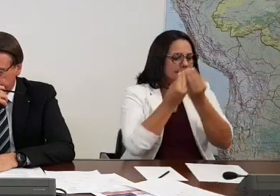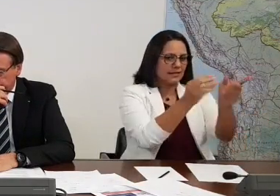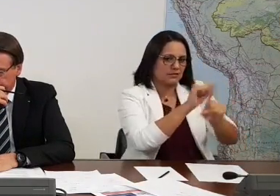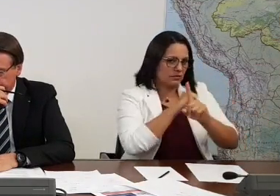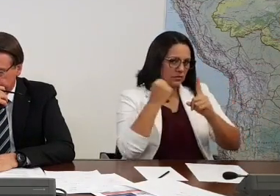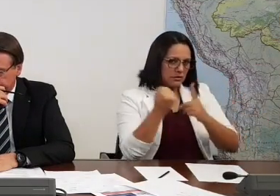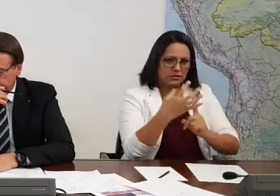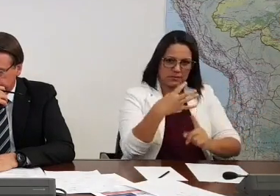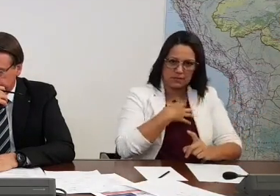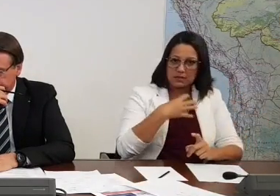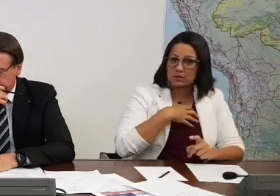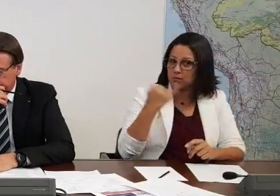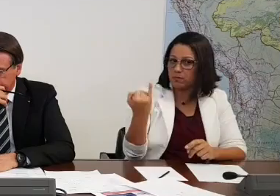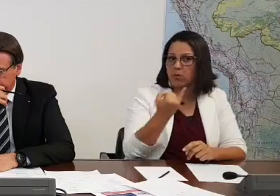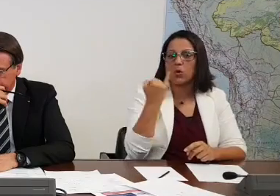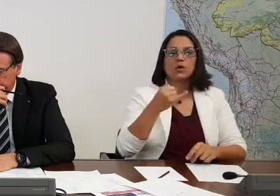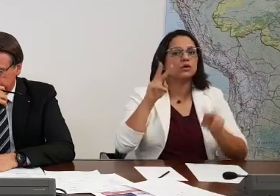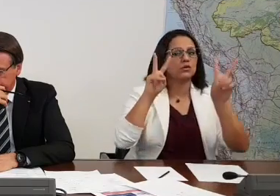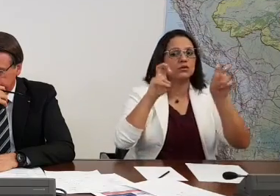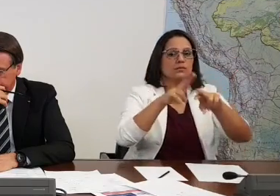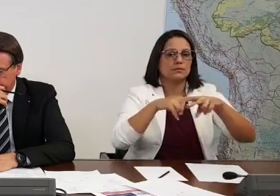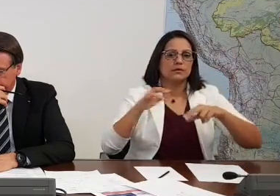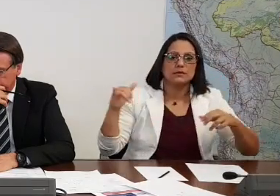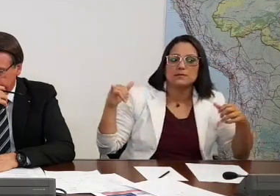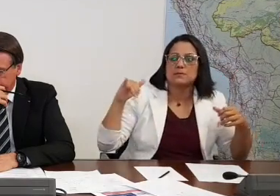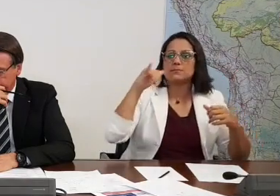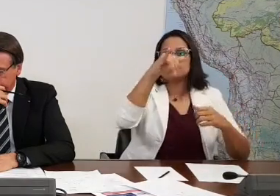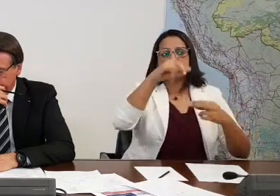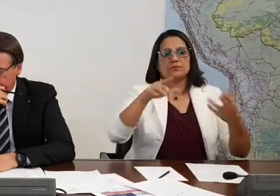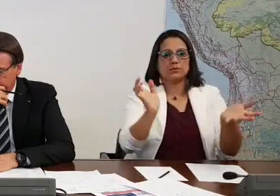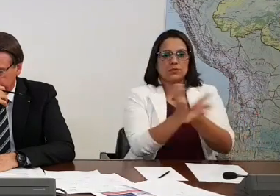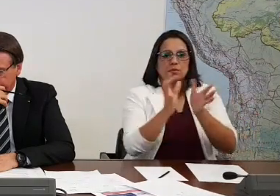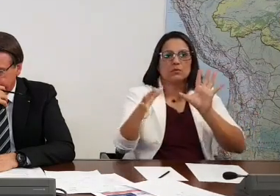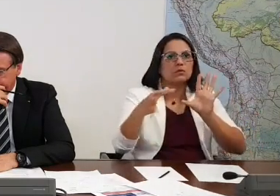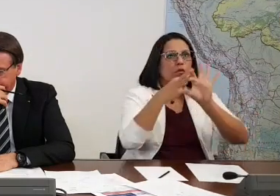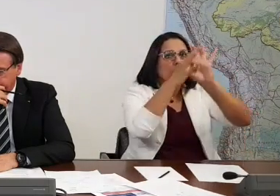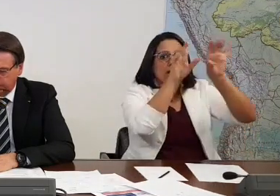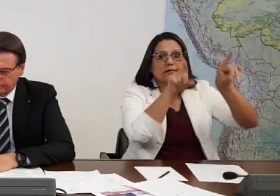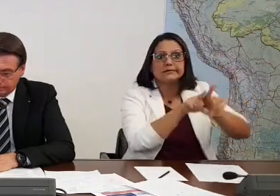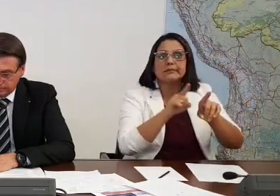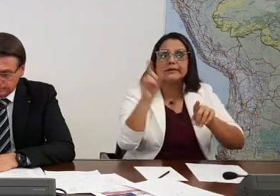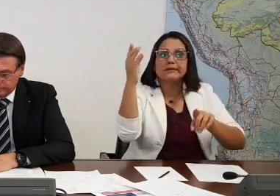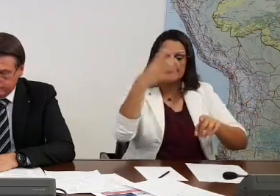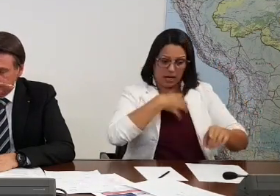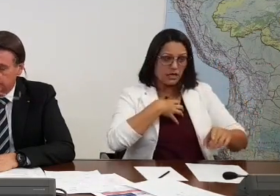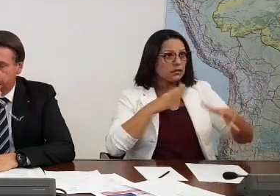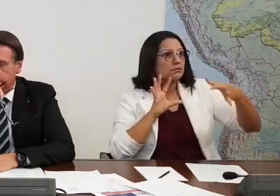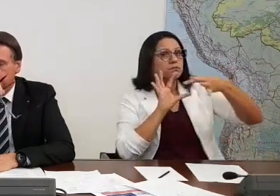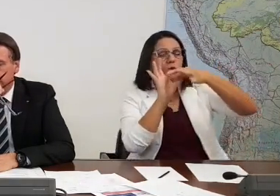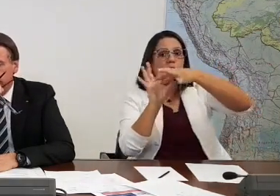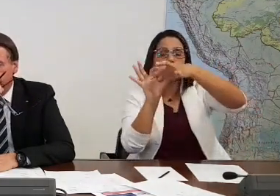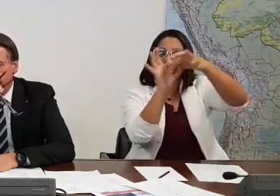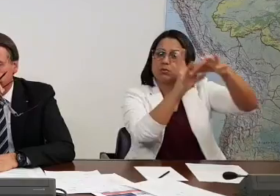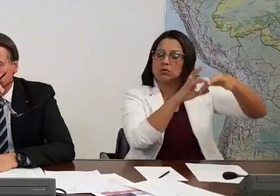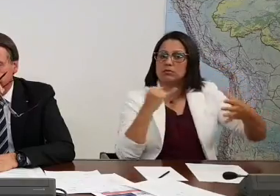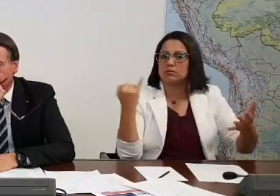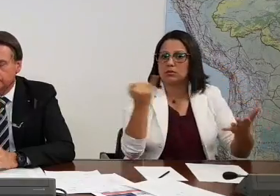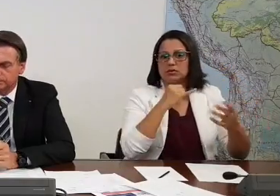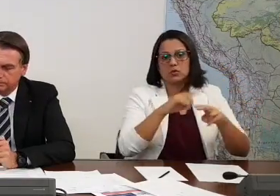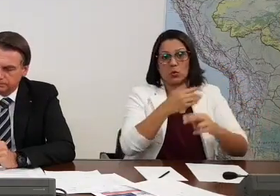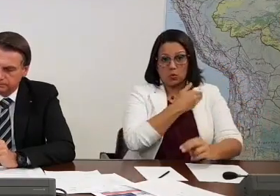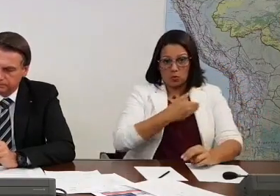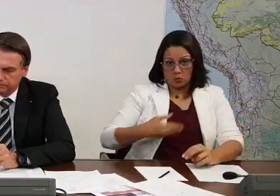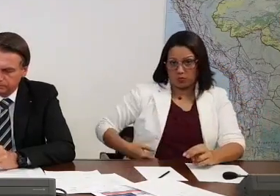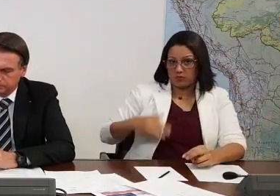É importante isso pra aviação regional, é importante pra conectividade do Estado. O governo federal entrou com 70